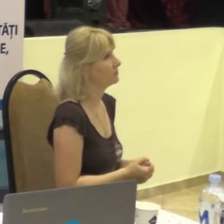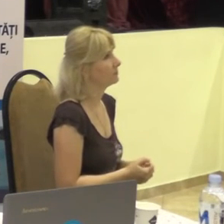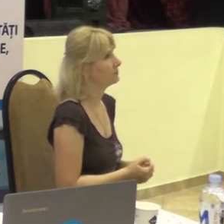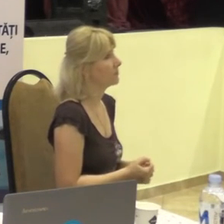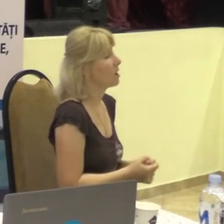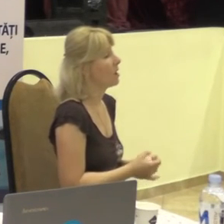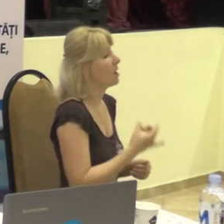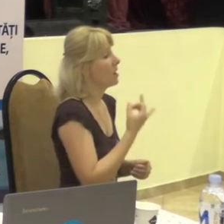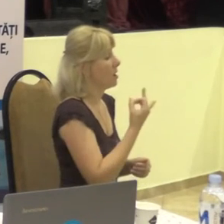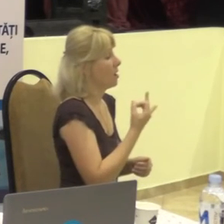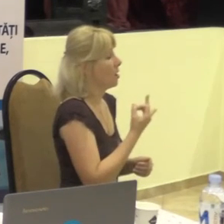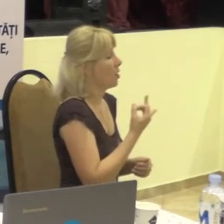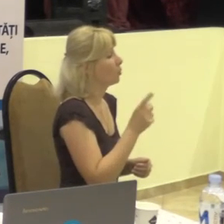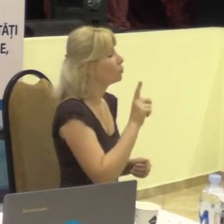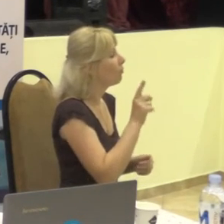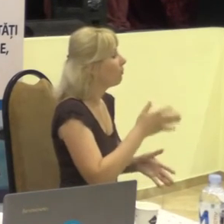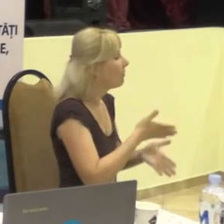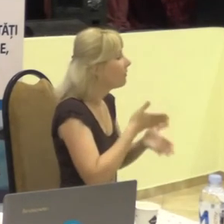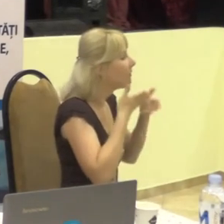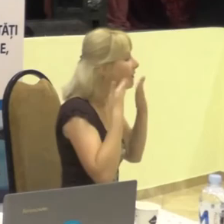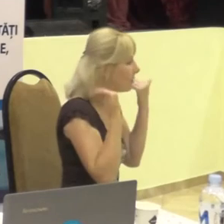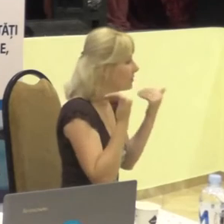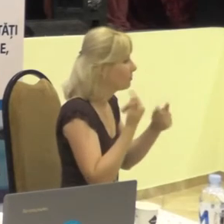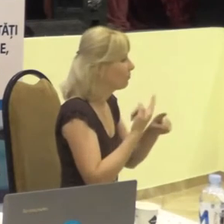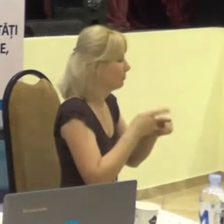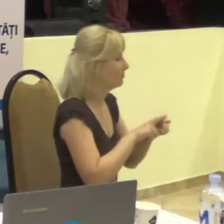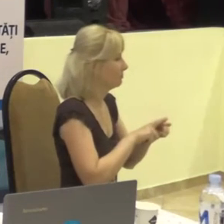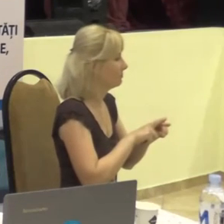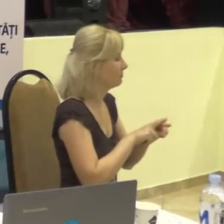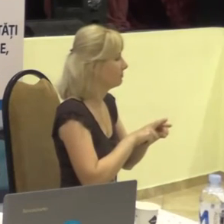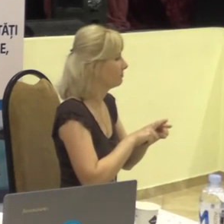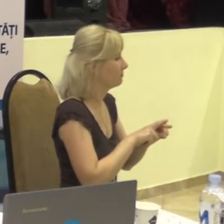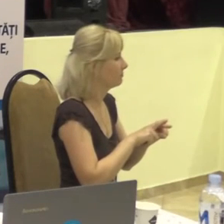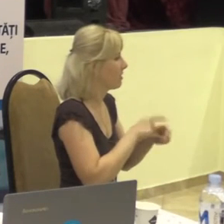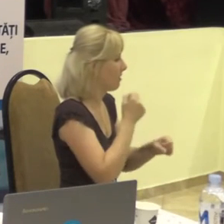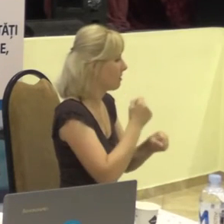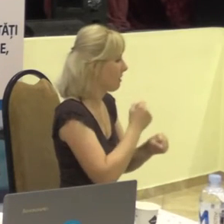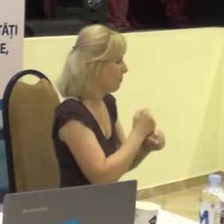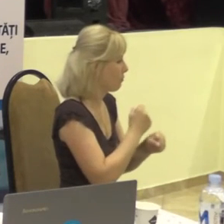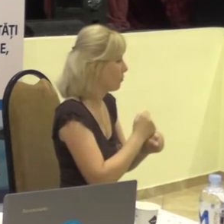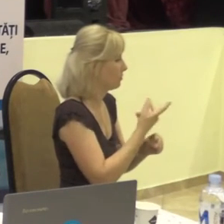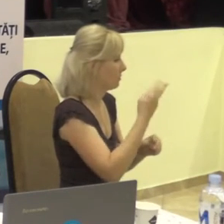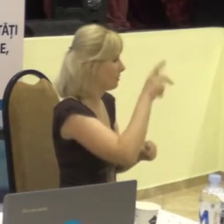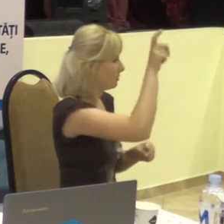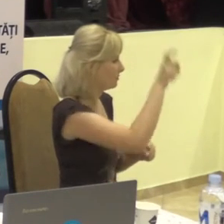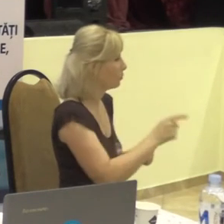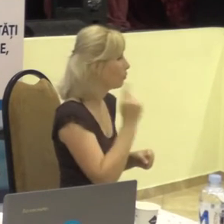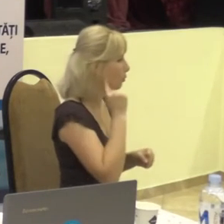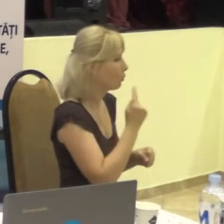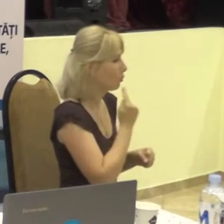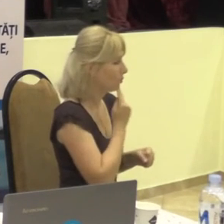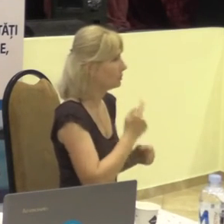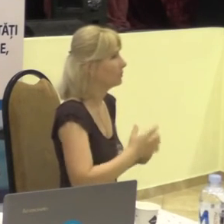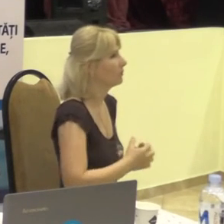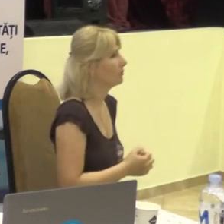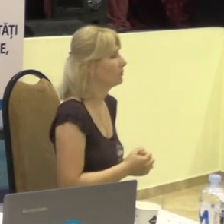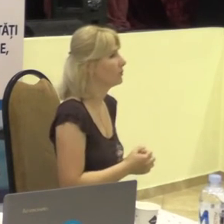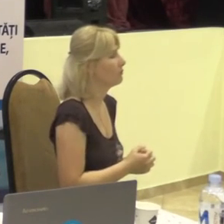Și pentru a-i facilita acest lucru pentru persoane cu deficiență de auză,